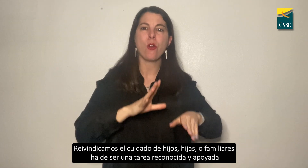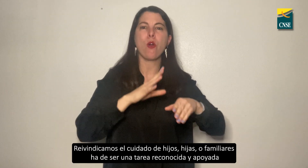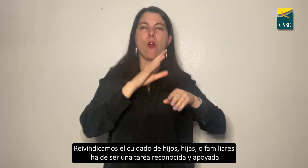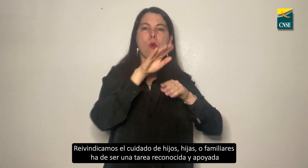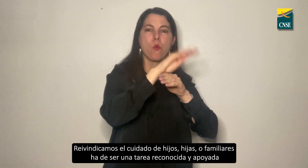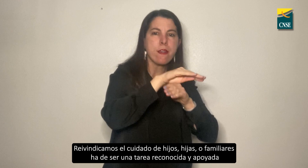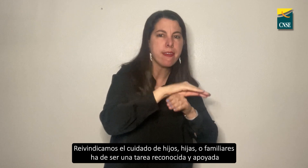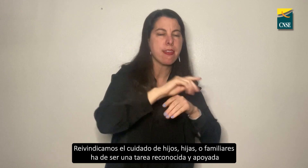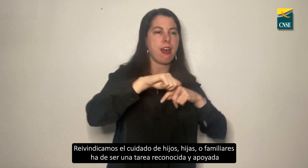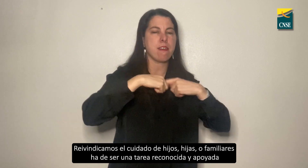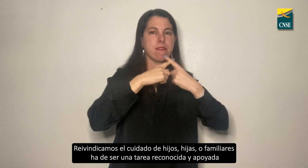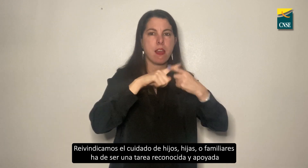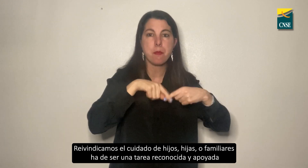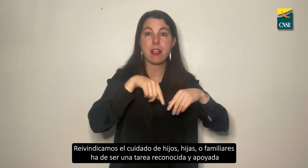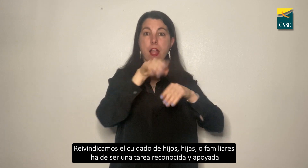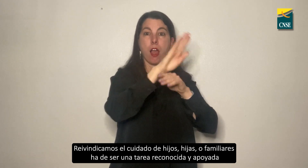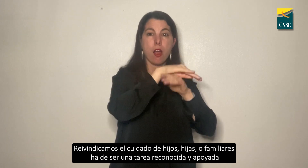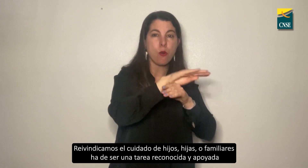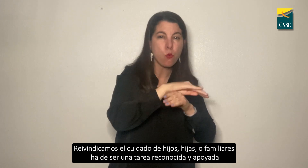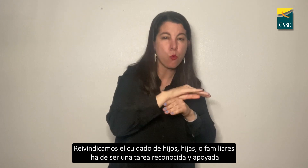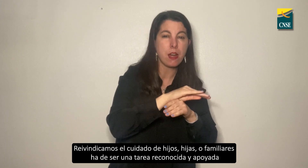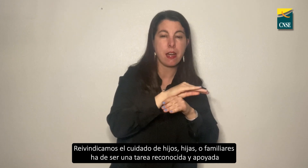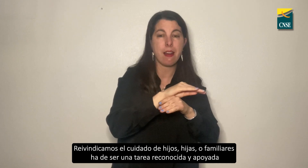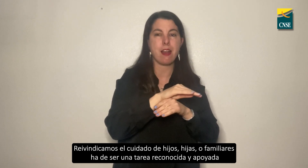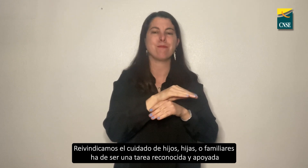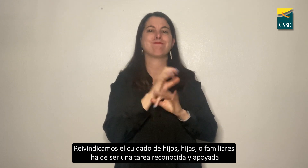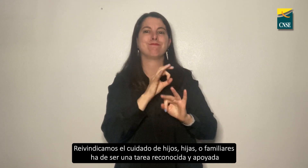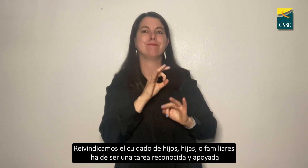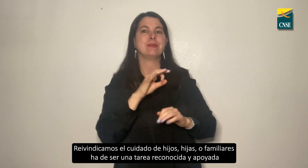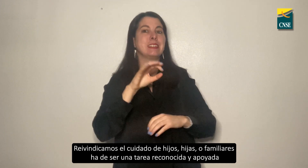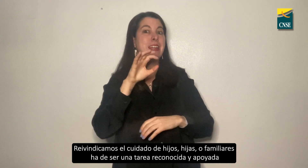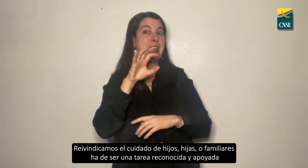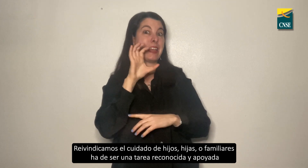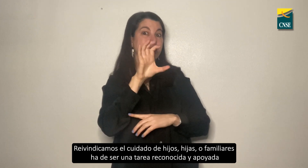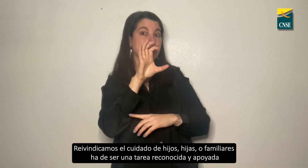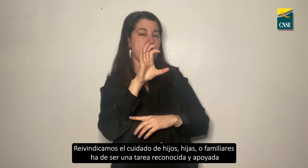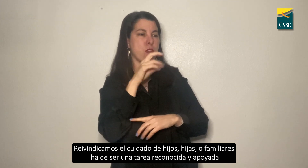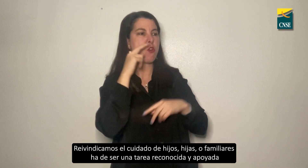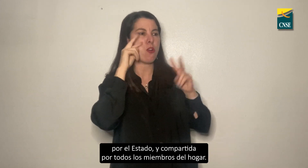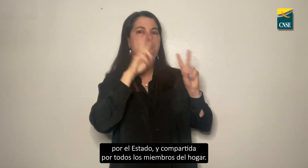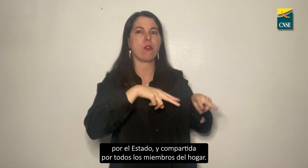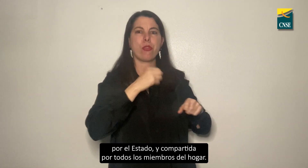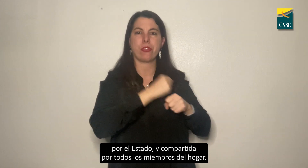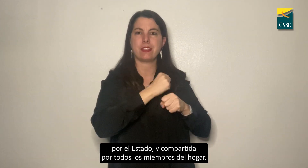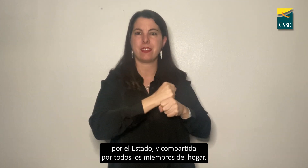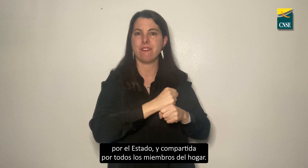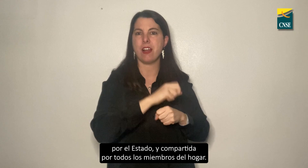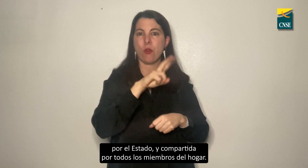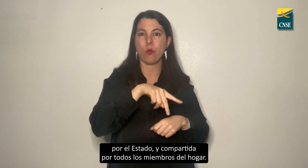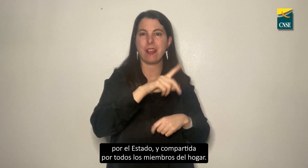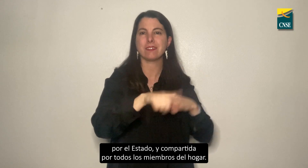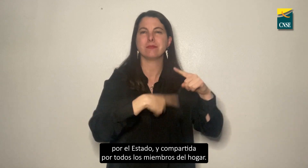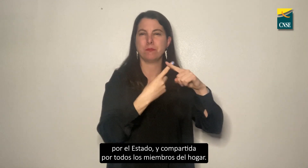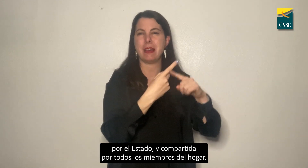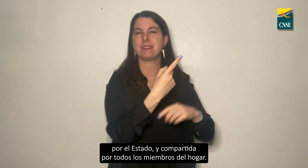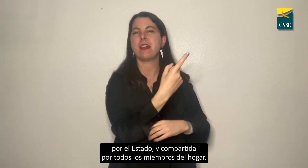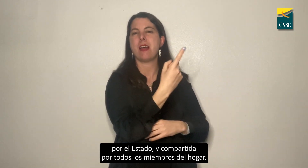Reivindicamos que el cuidado de hijos, hijas o familiares ha de ser una tarea reconocida y apoyada por el Estado y